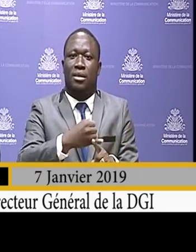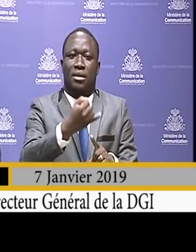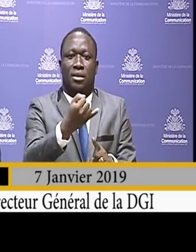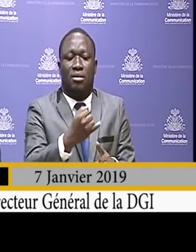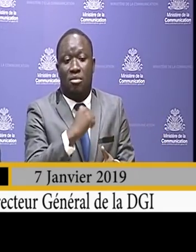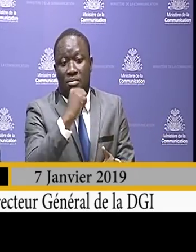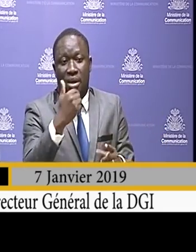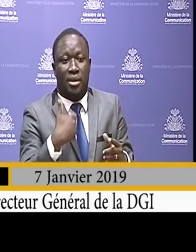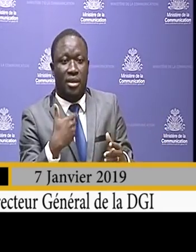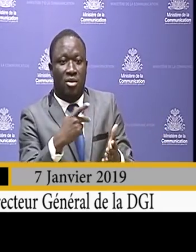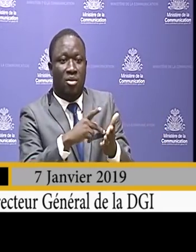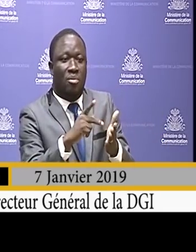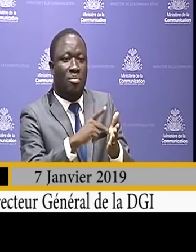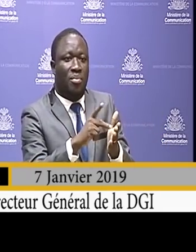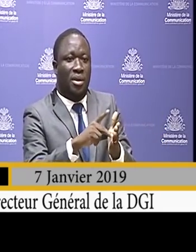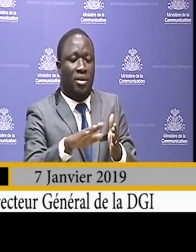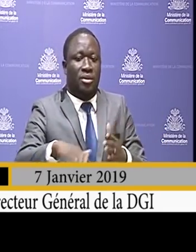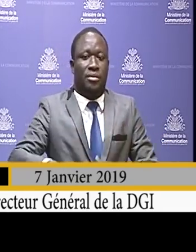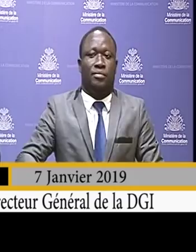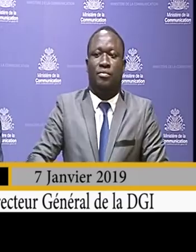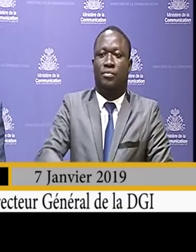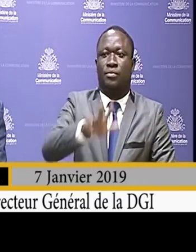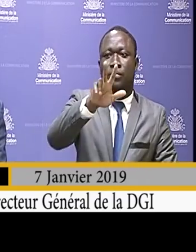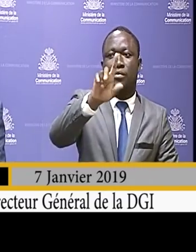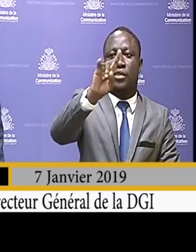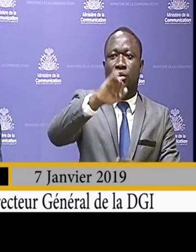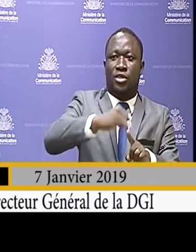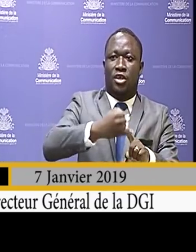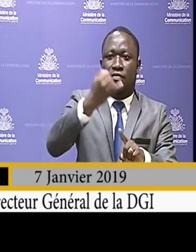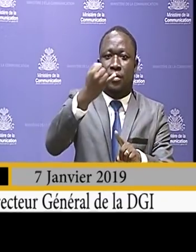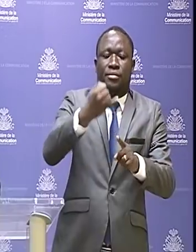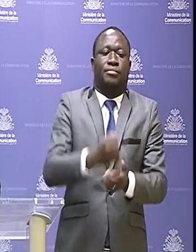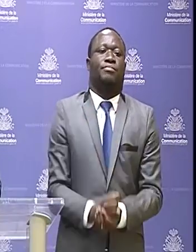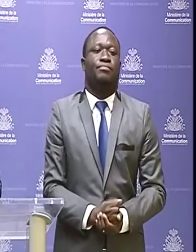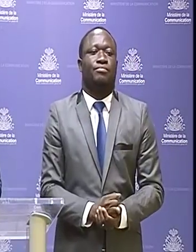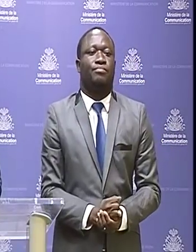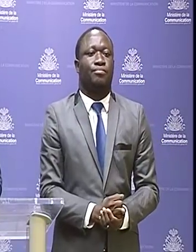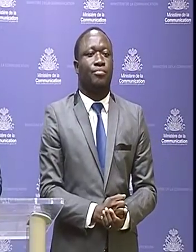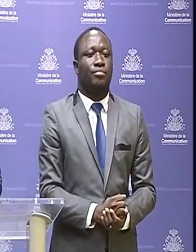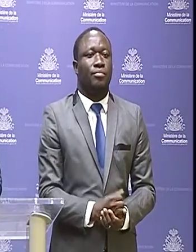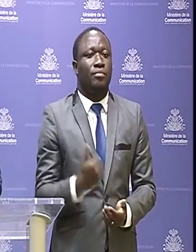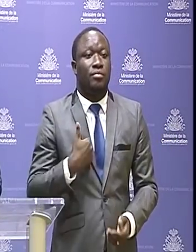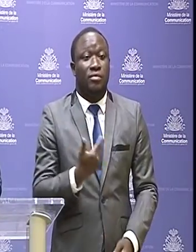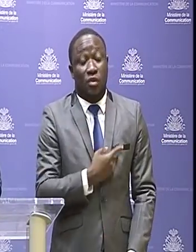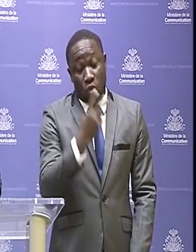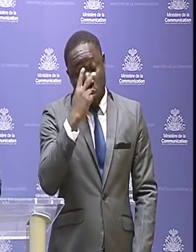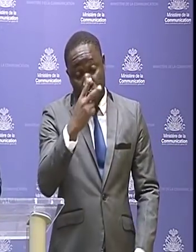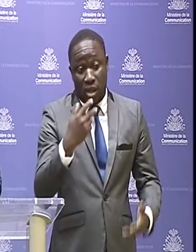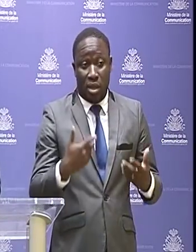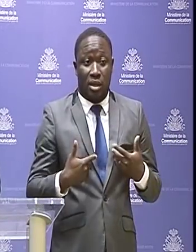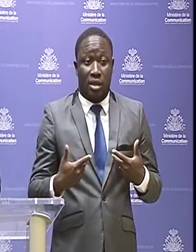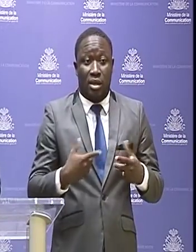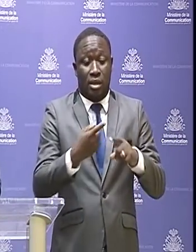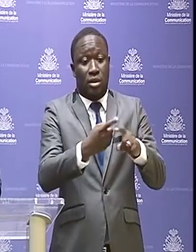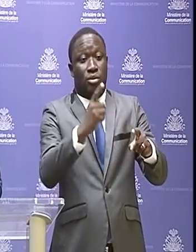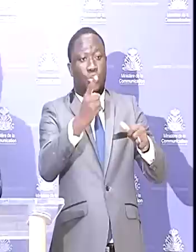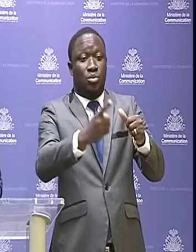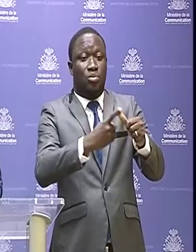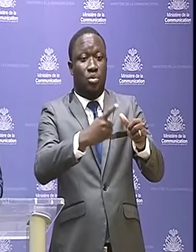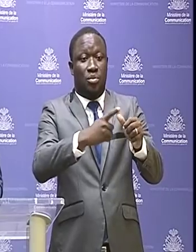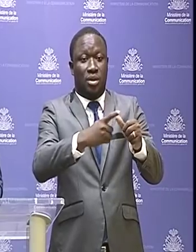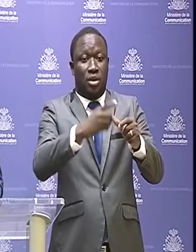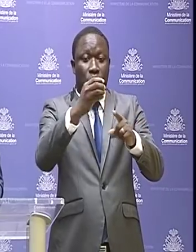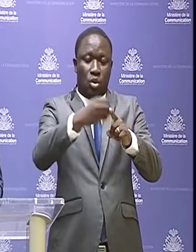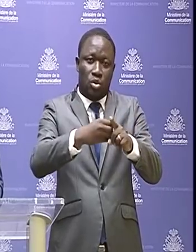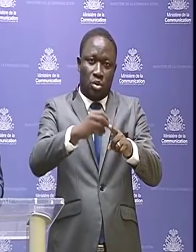'intérêt de wotar, se jusqu'o 31 janvier. Nouè, nou genyen du 1er octobre,